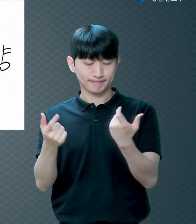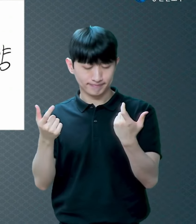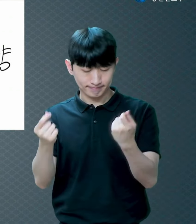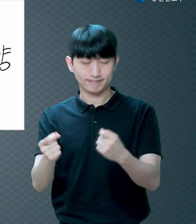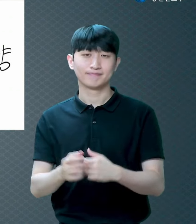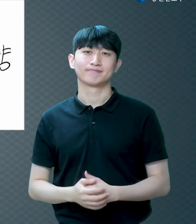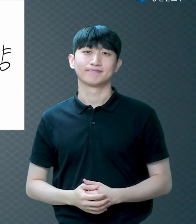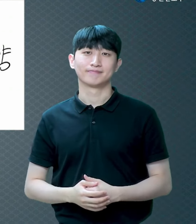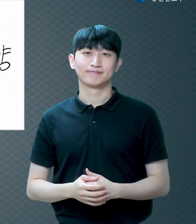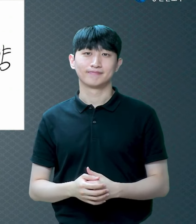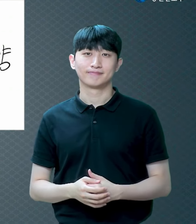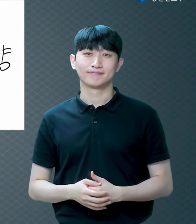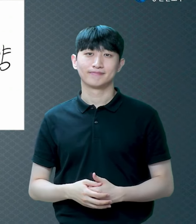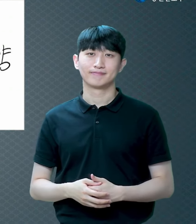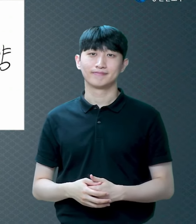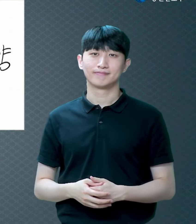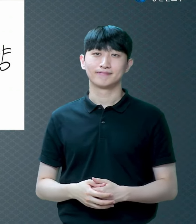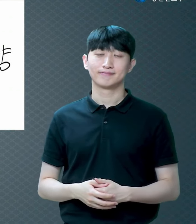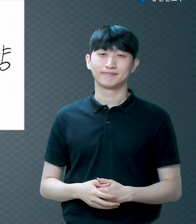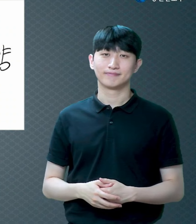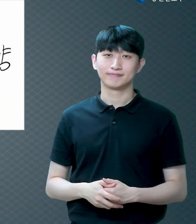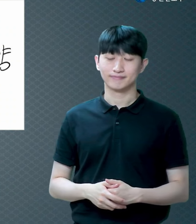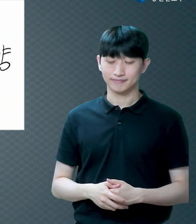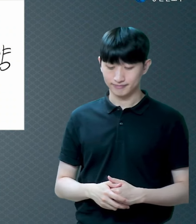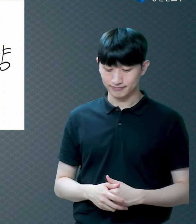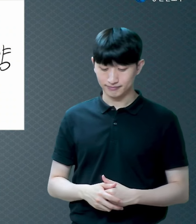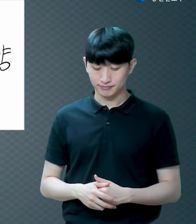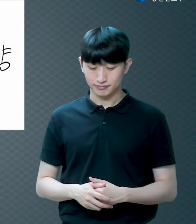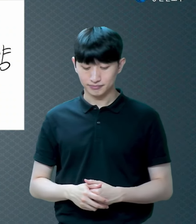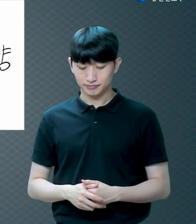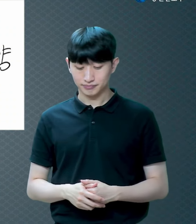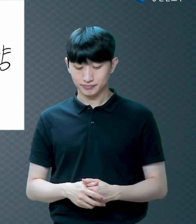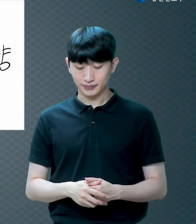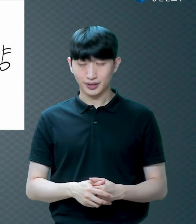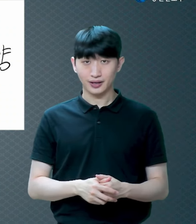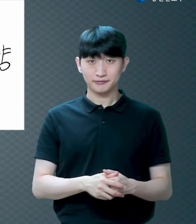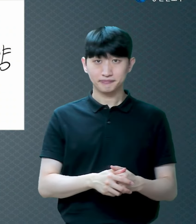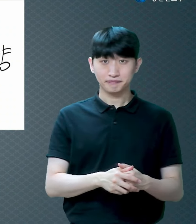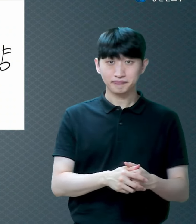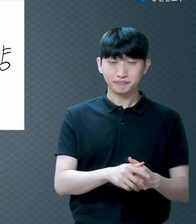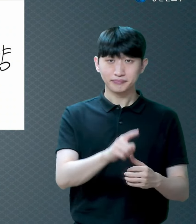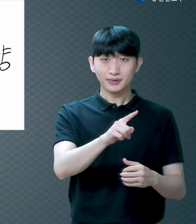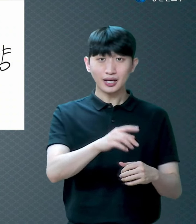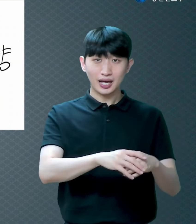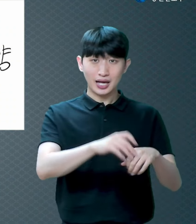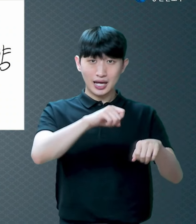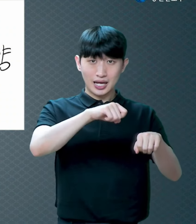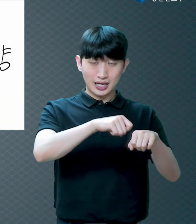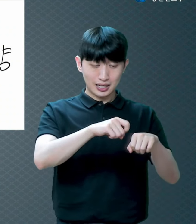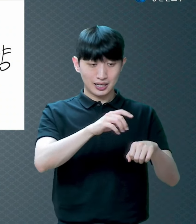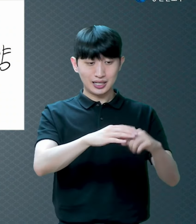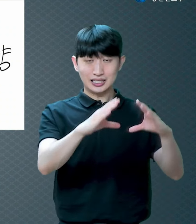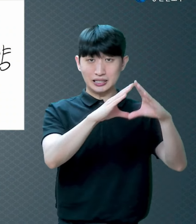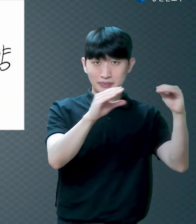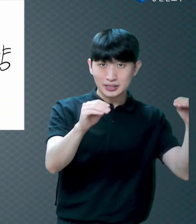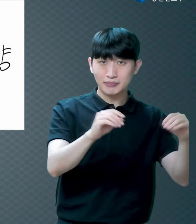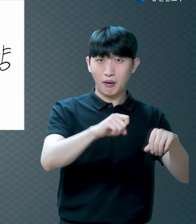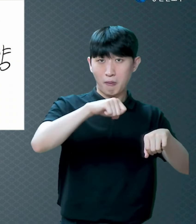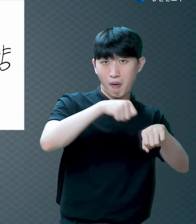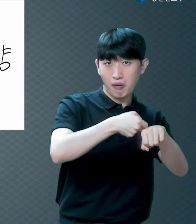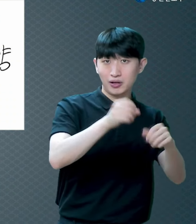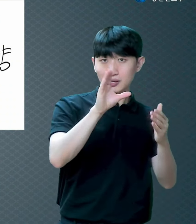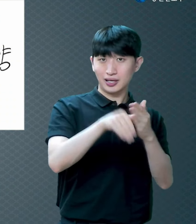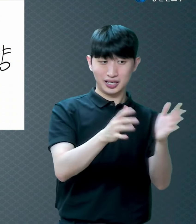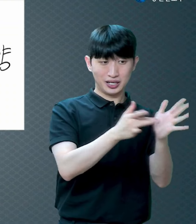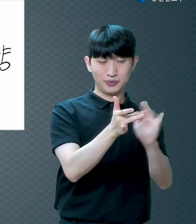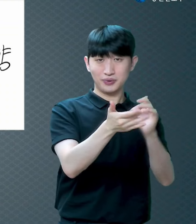설명하신 거예요 여기에서도 예수님 얘기 안 나오죠 십자가 얘기 안 나오죠 그런데 뭐 설명한